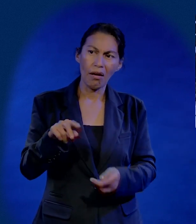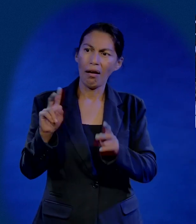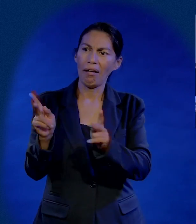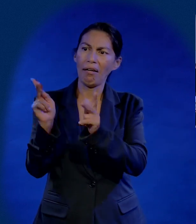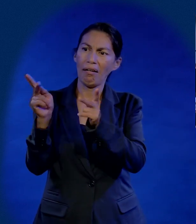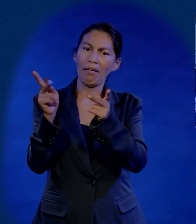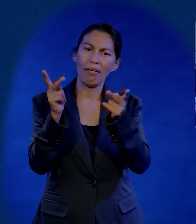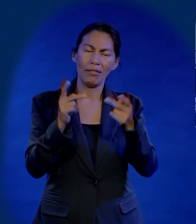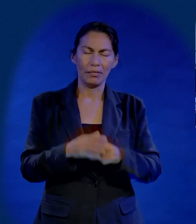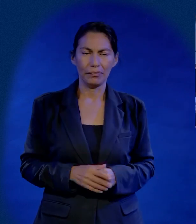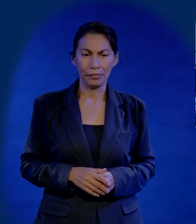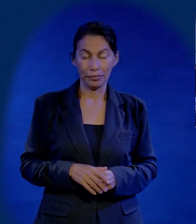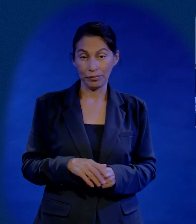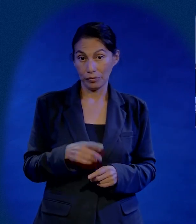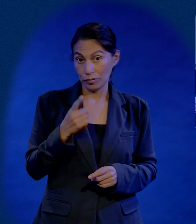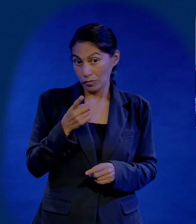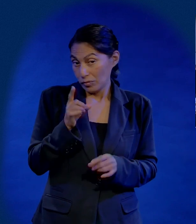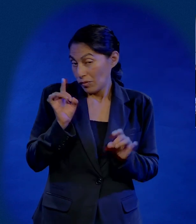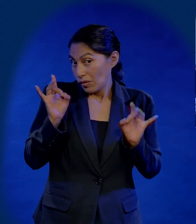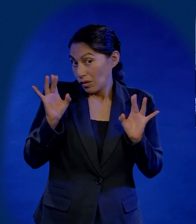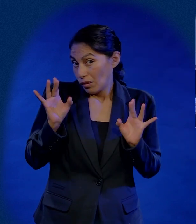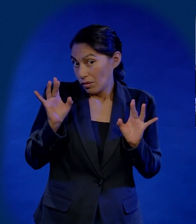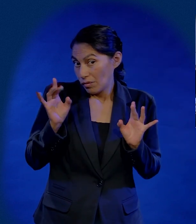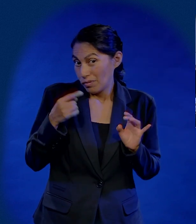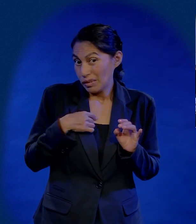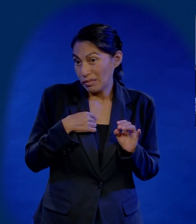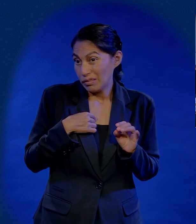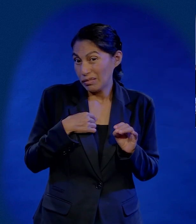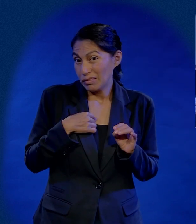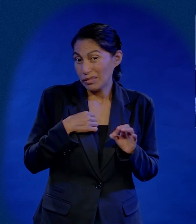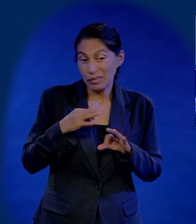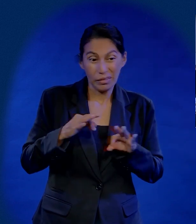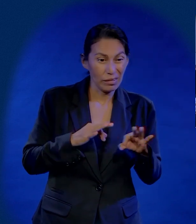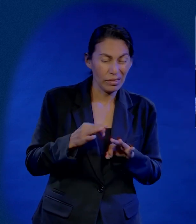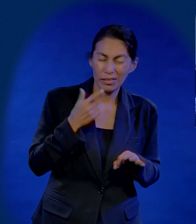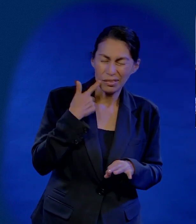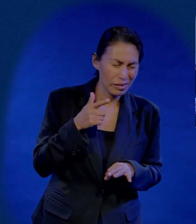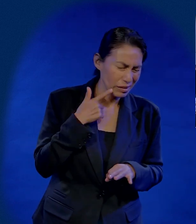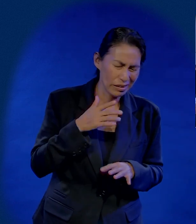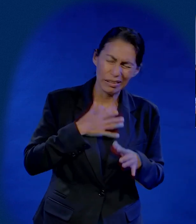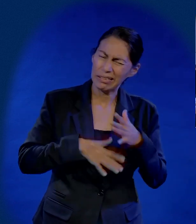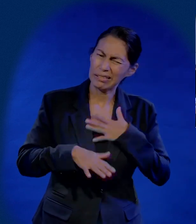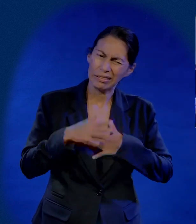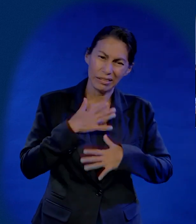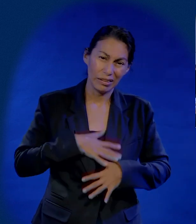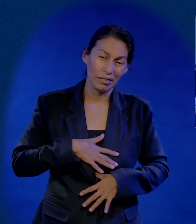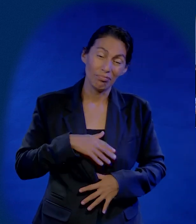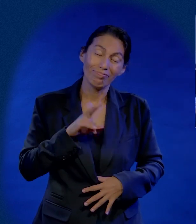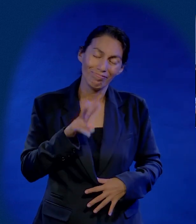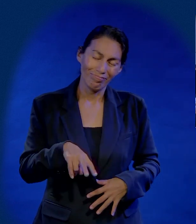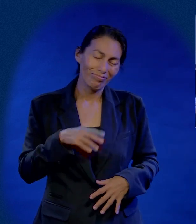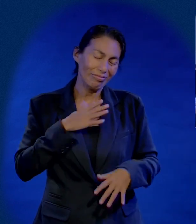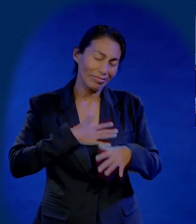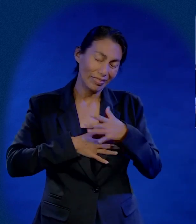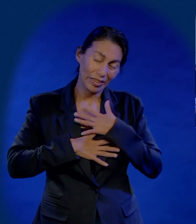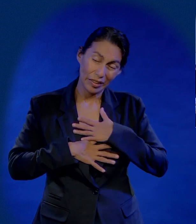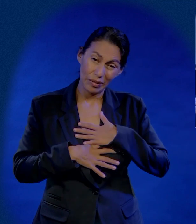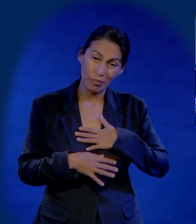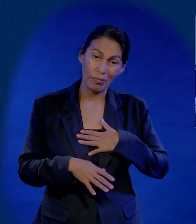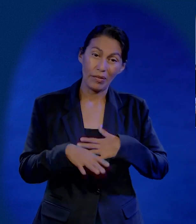Entonces iba. Una mañana, una mañana, yo iba muy estresado y no tenía ganas de trabajar ya. Ya